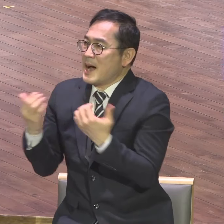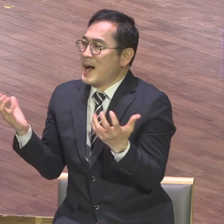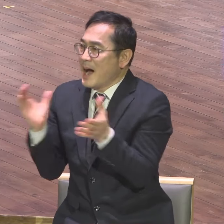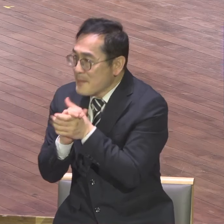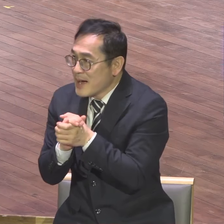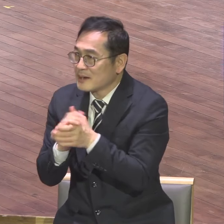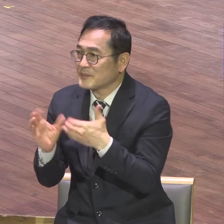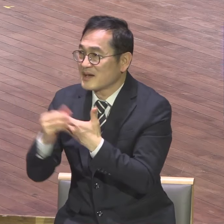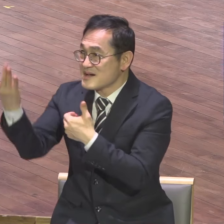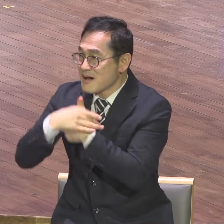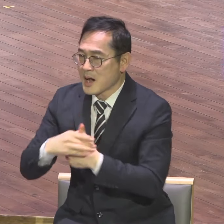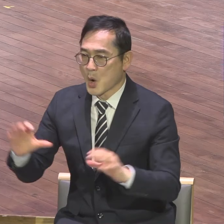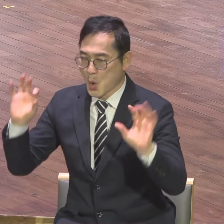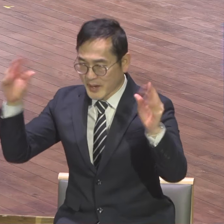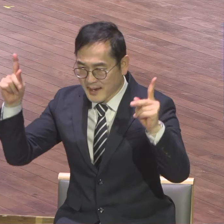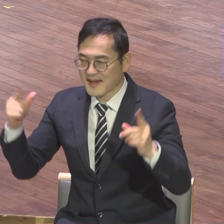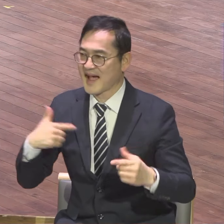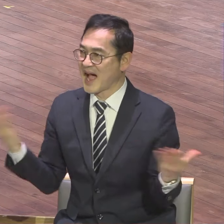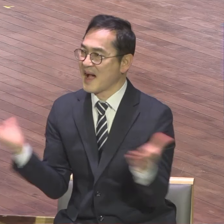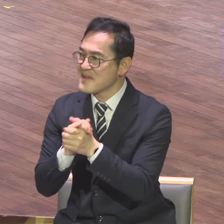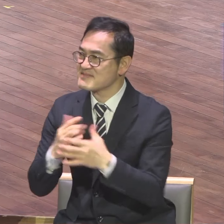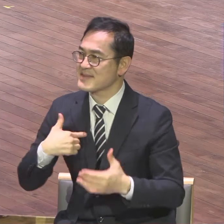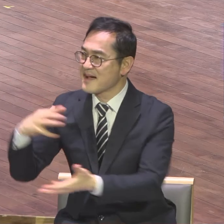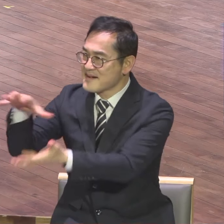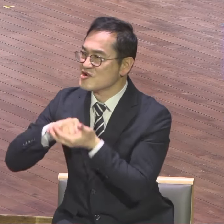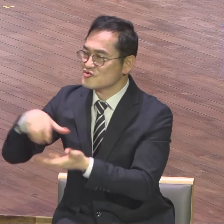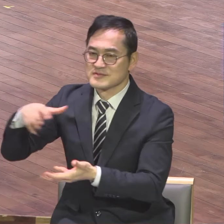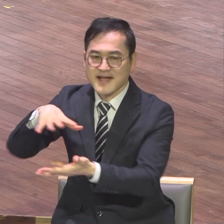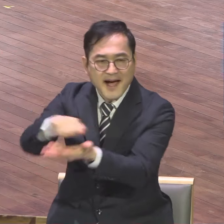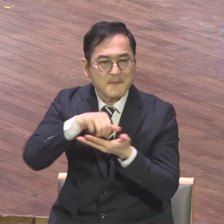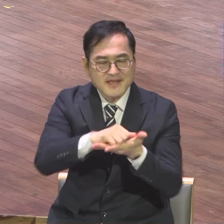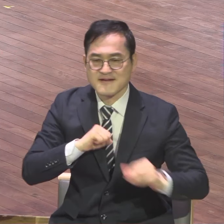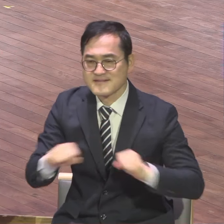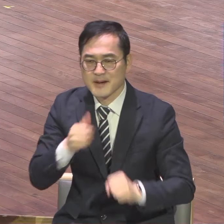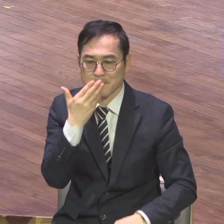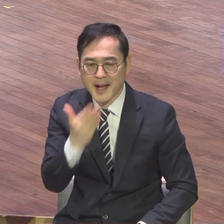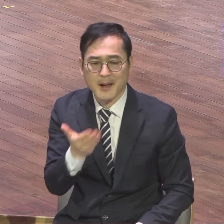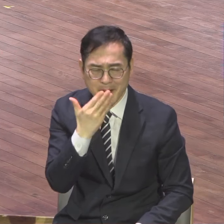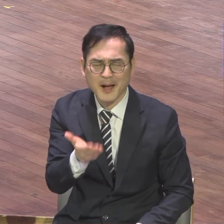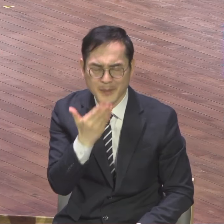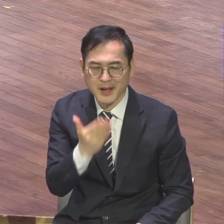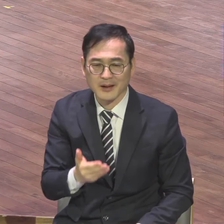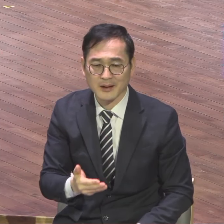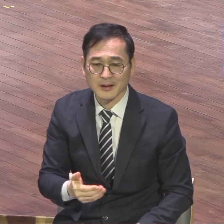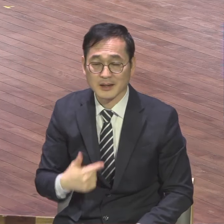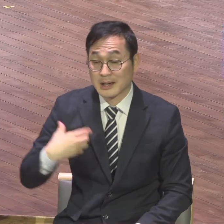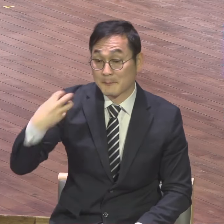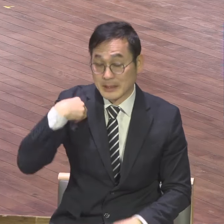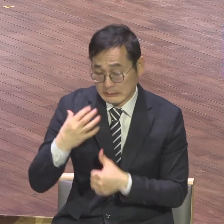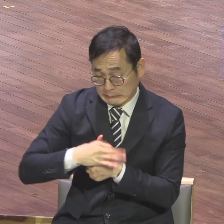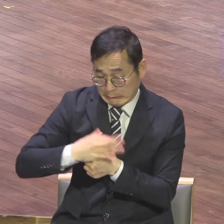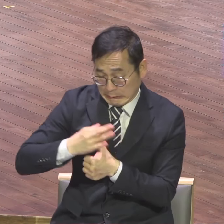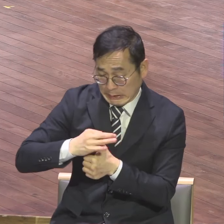대한민국에 저같이 직분 많은 목사 없어요. 현재로 저는 전부 현직입니다.